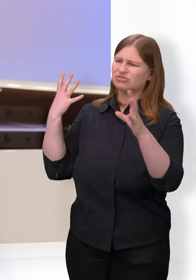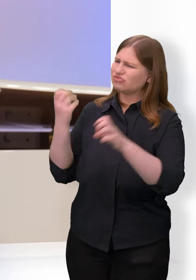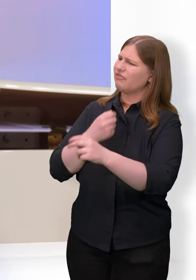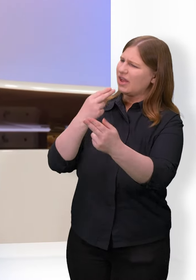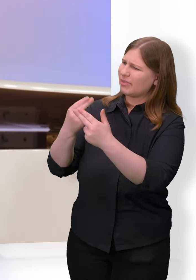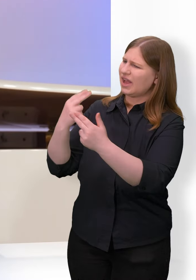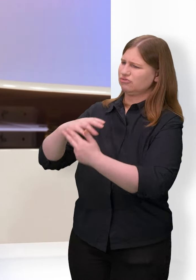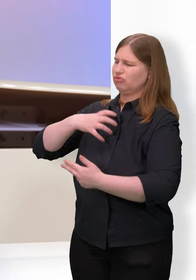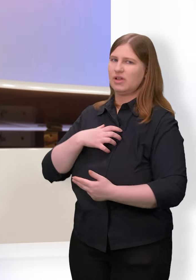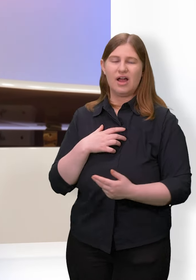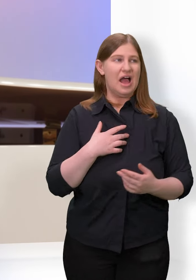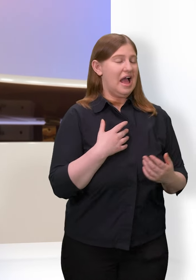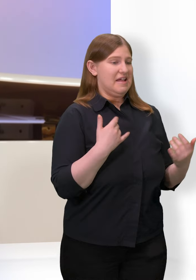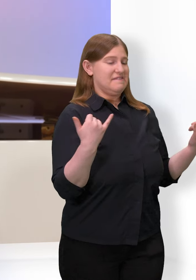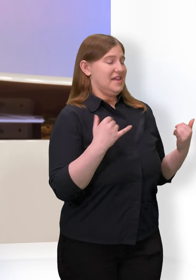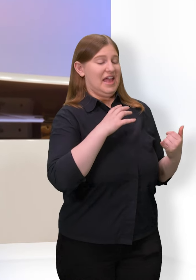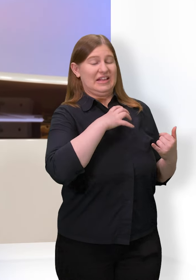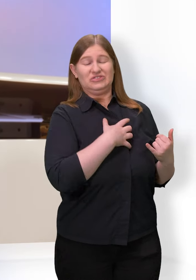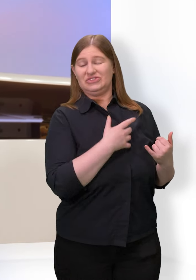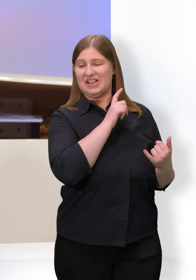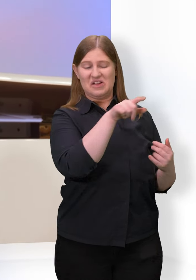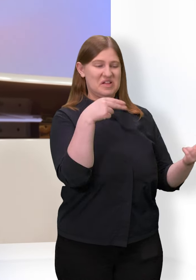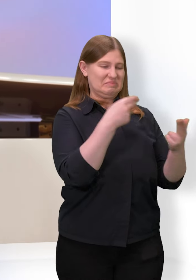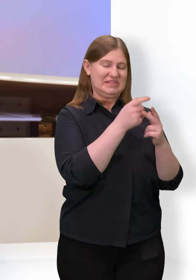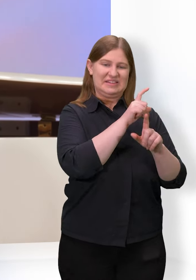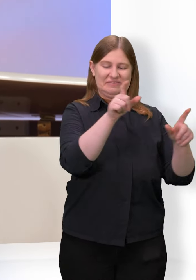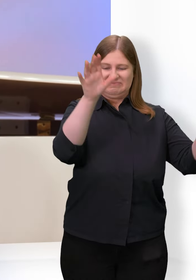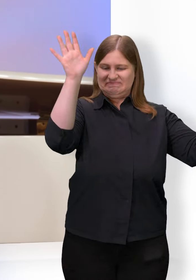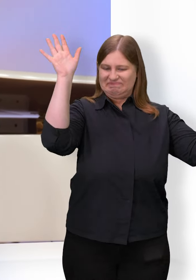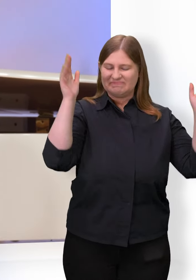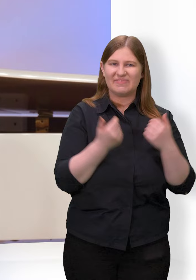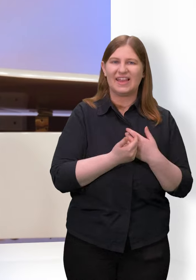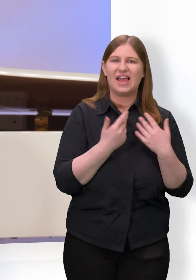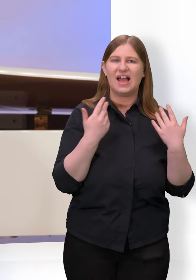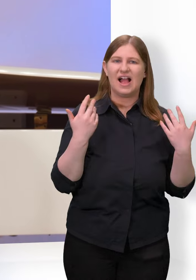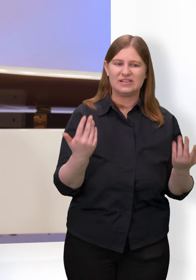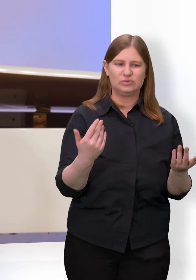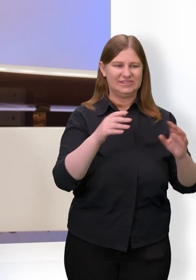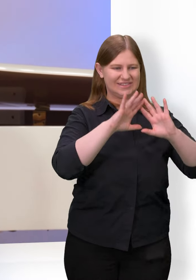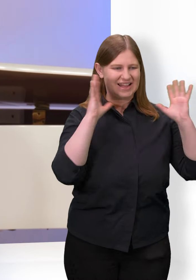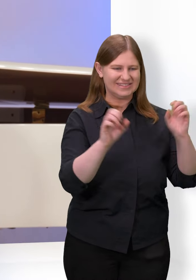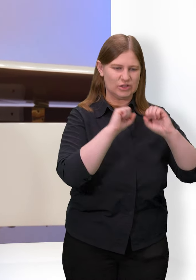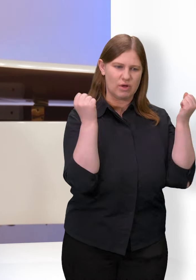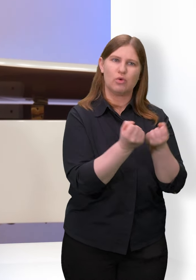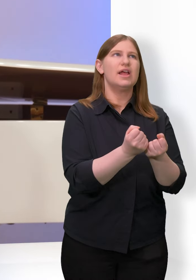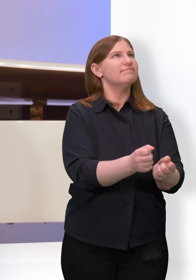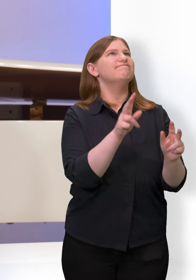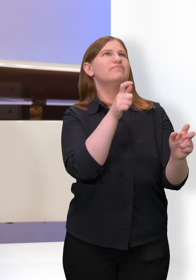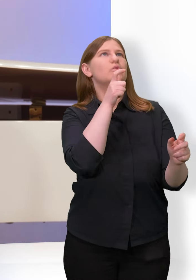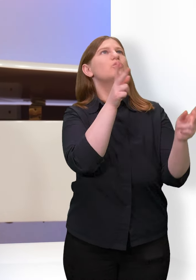Ja, wie stellen wir uns auf die Persönlichkeiten? Also es ist nun mal so, dass tatsächlich die ganze Situation keine Normale ist. Kein